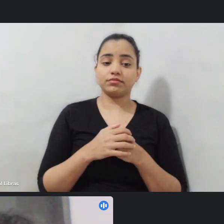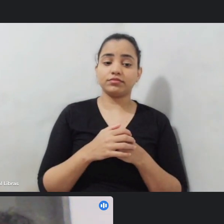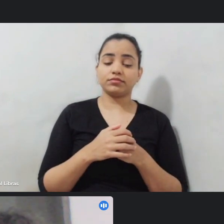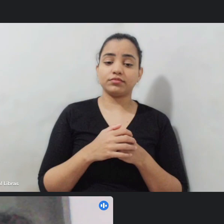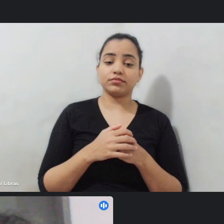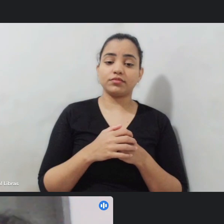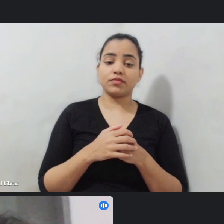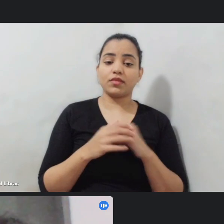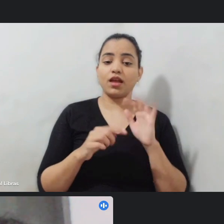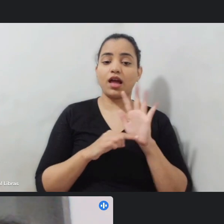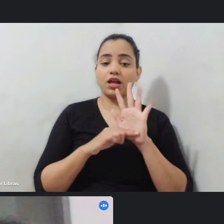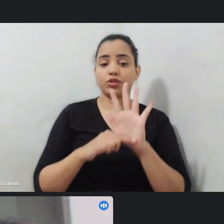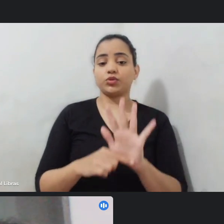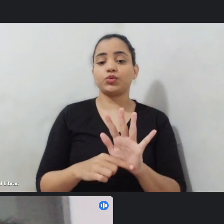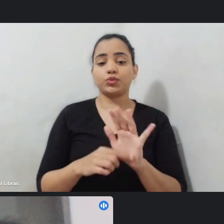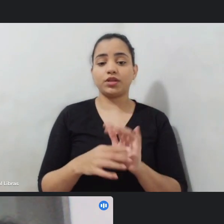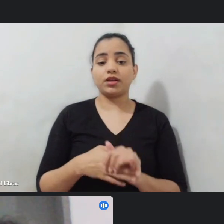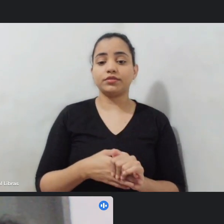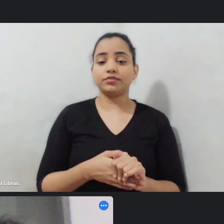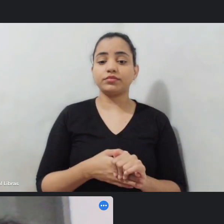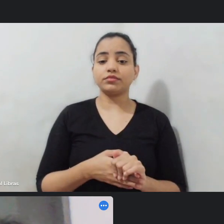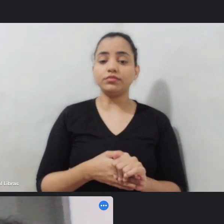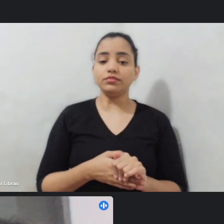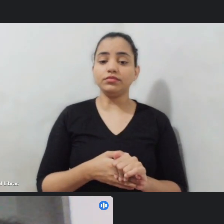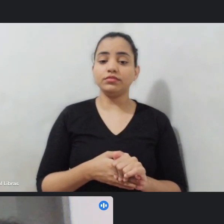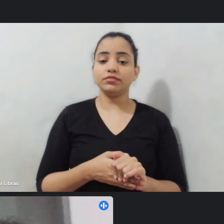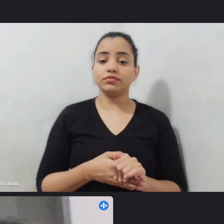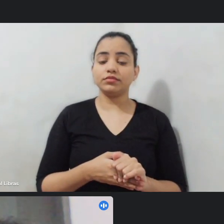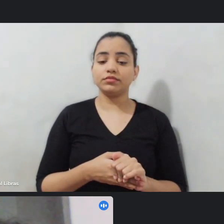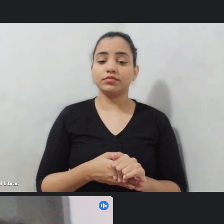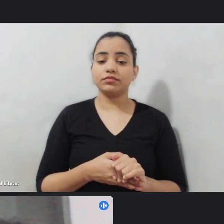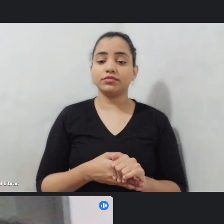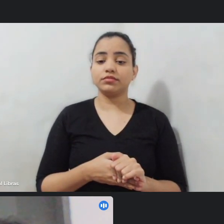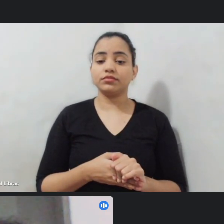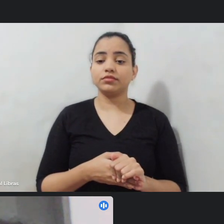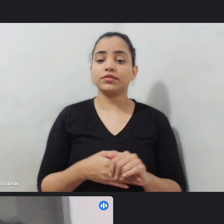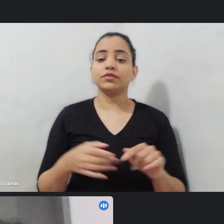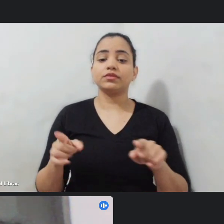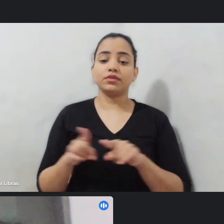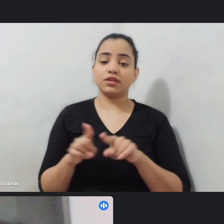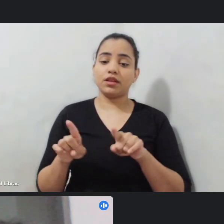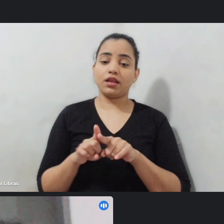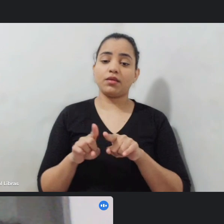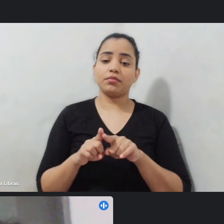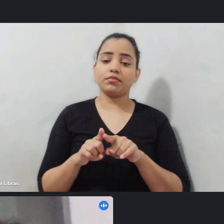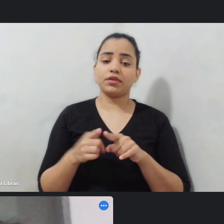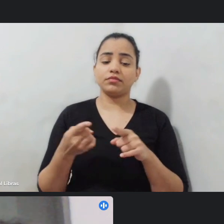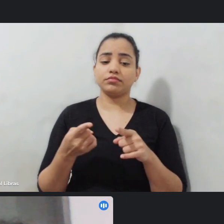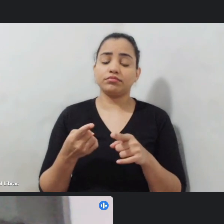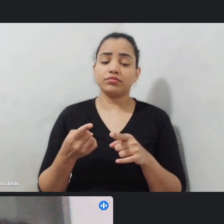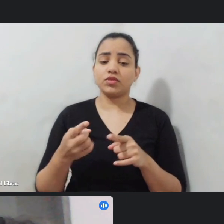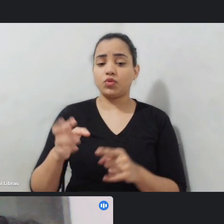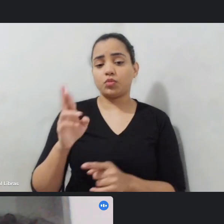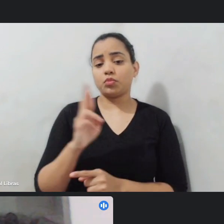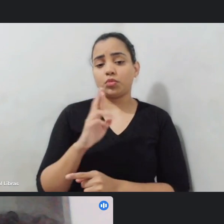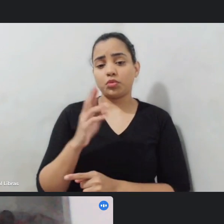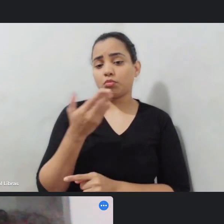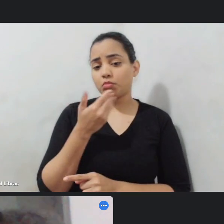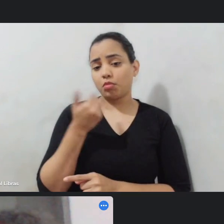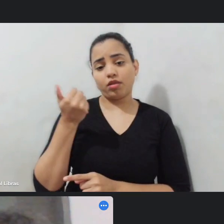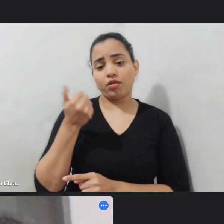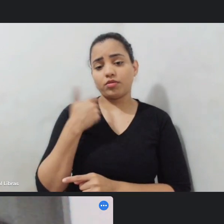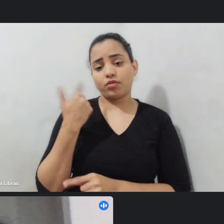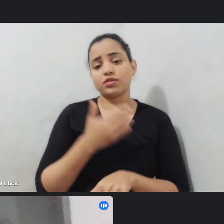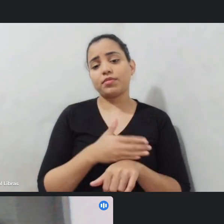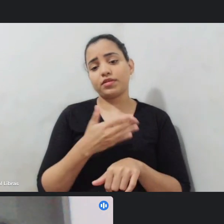contribuindo e quiçá teremos uma resposta melhor para as nossas participações